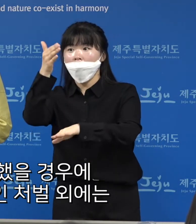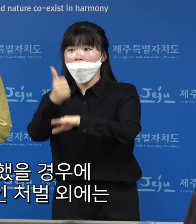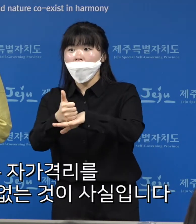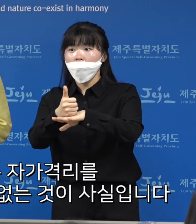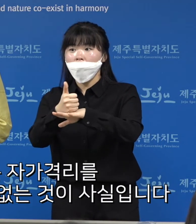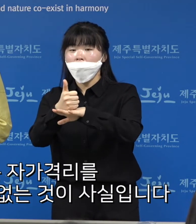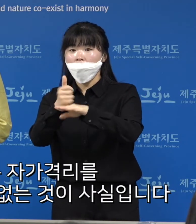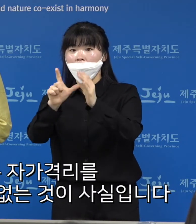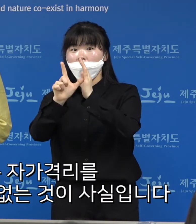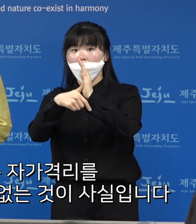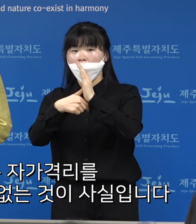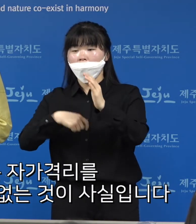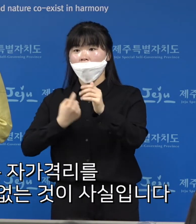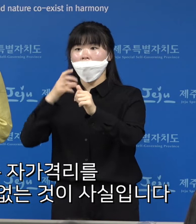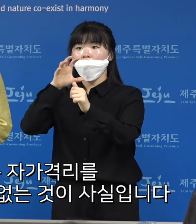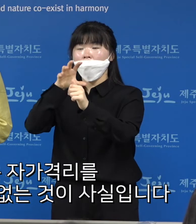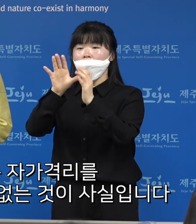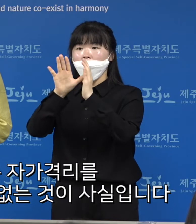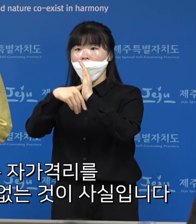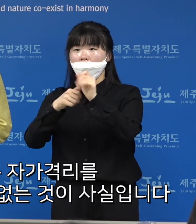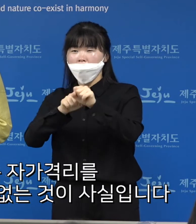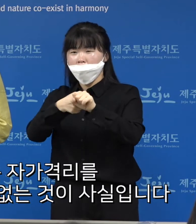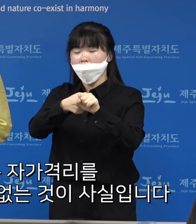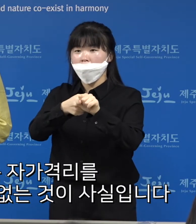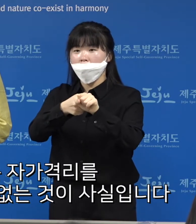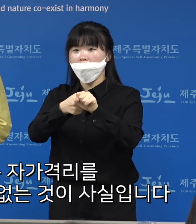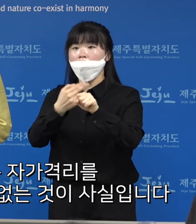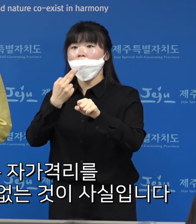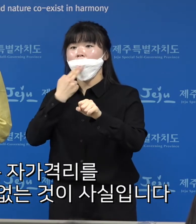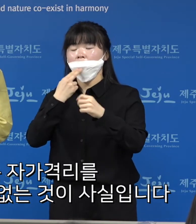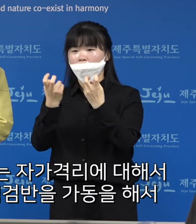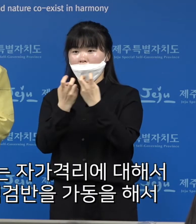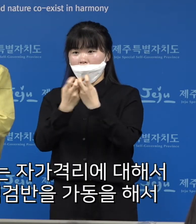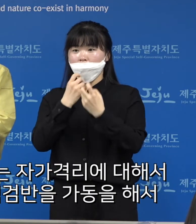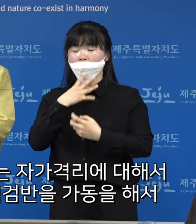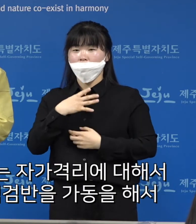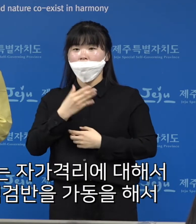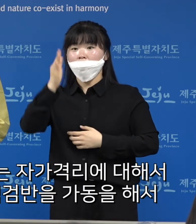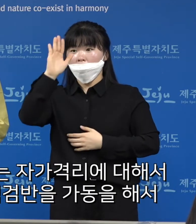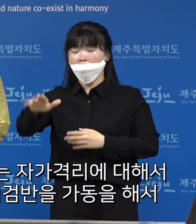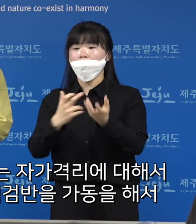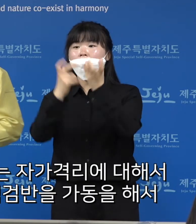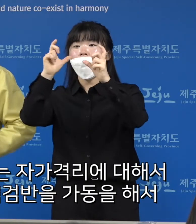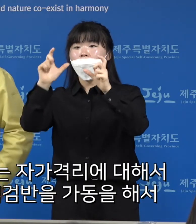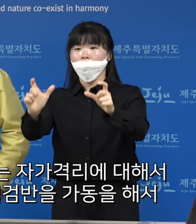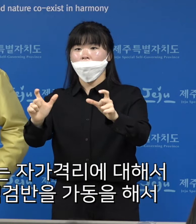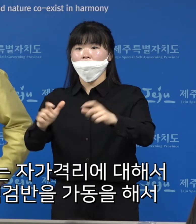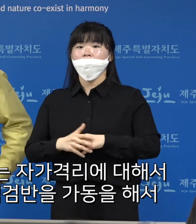외에는 사실은 자가격리를 강제할 방법도 없는 게 사실입니다. 다행히 제주도는